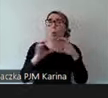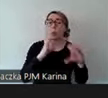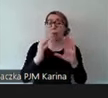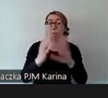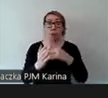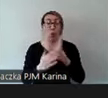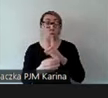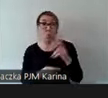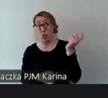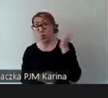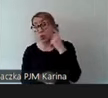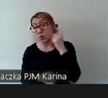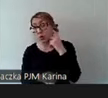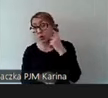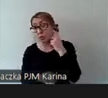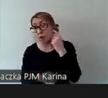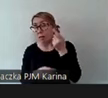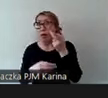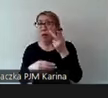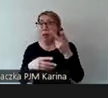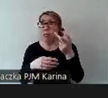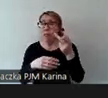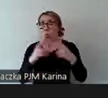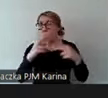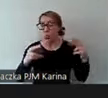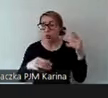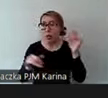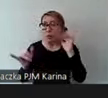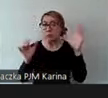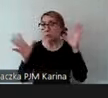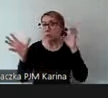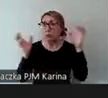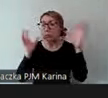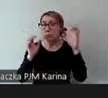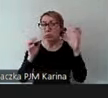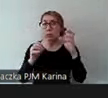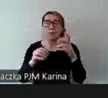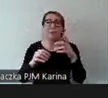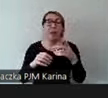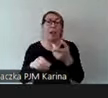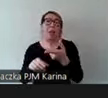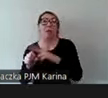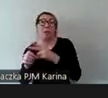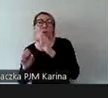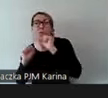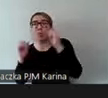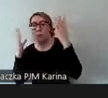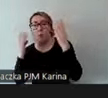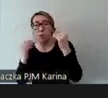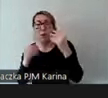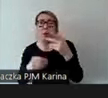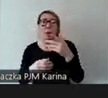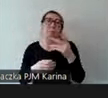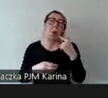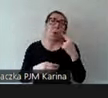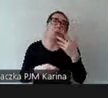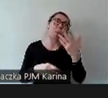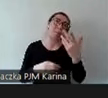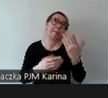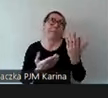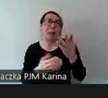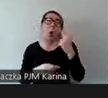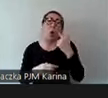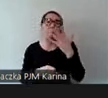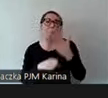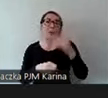słyszą niektóre dźwięki, niektórzy nie słyszą. Tak naprawdę osób głuchych spośród plus minus pięćdziesięciotysięcznej Rzeszy